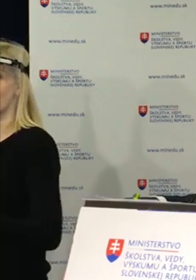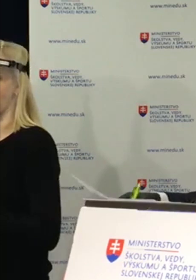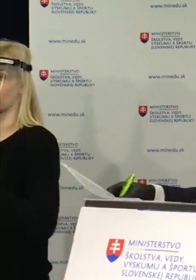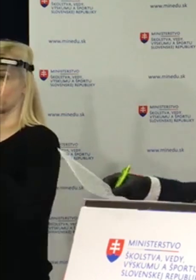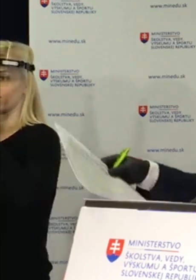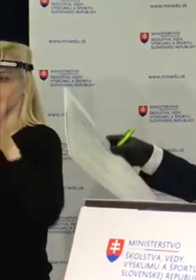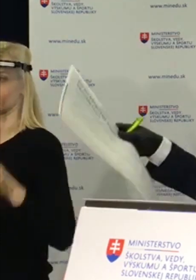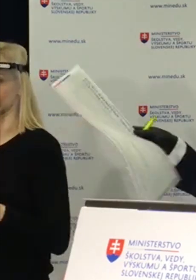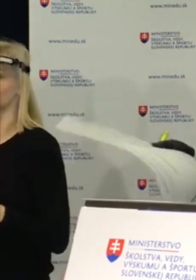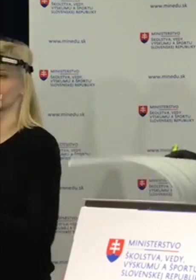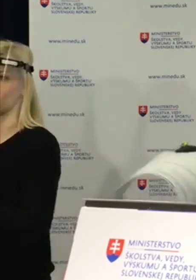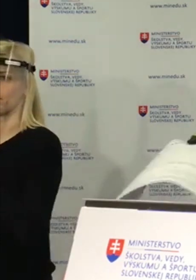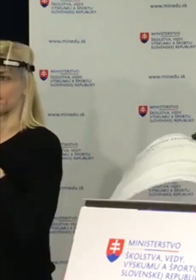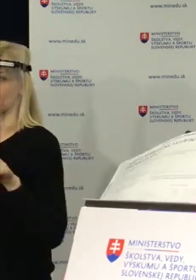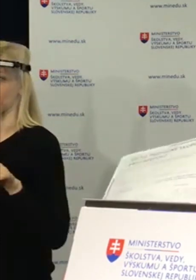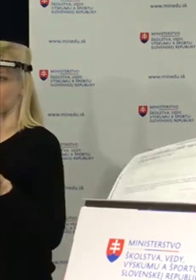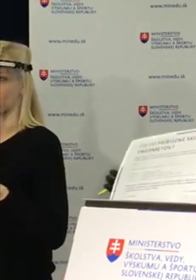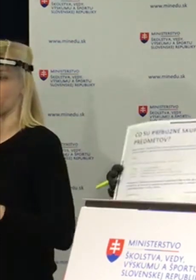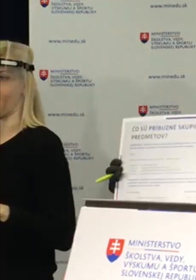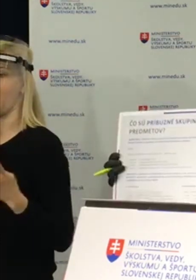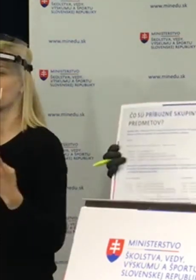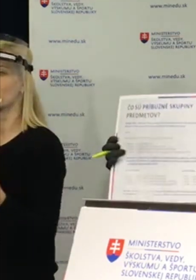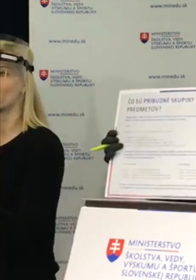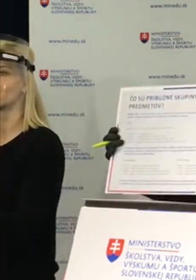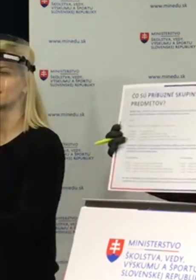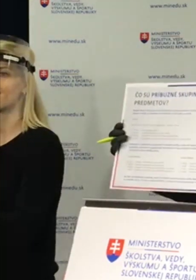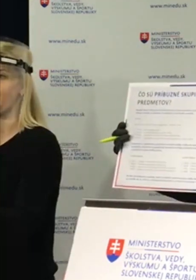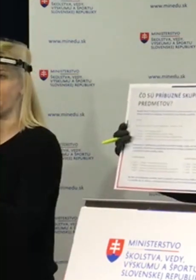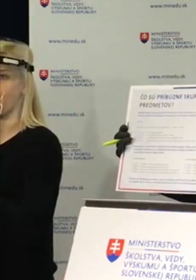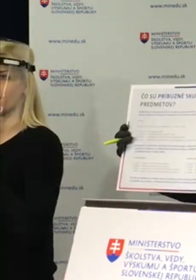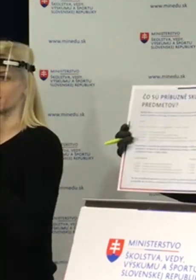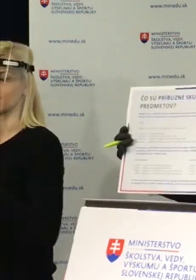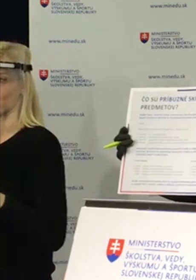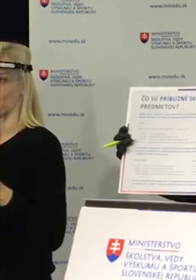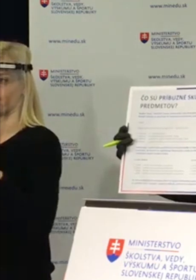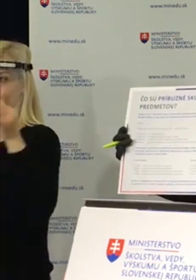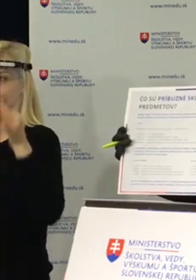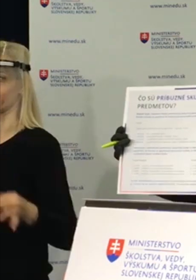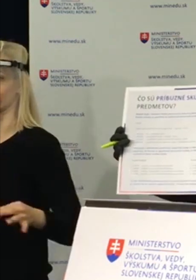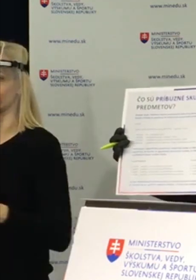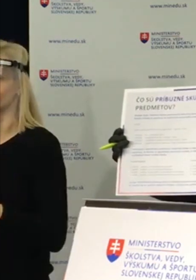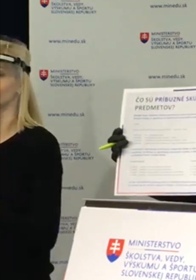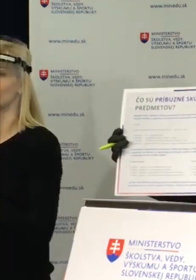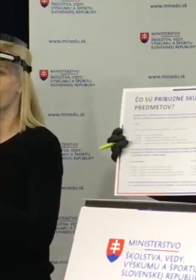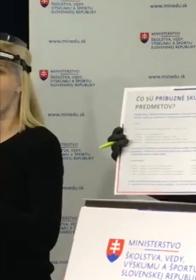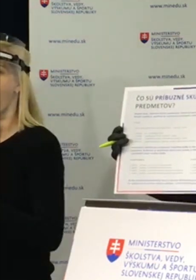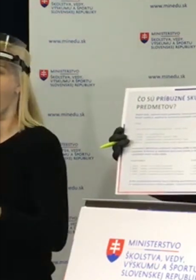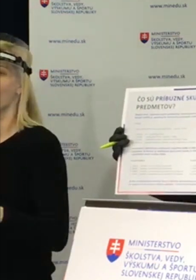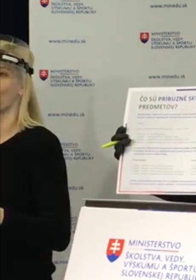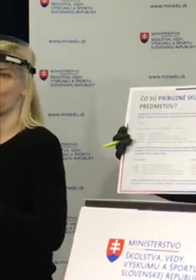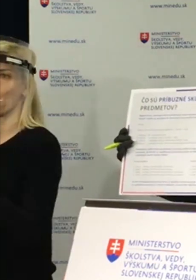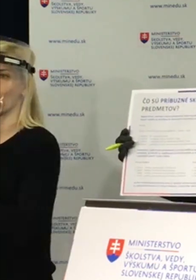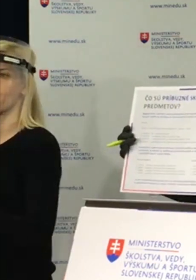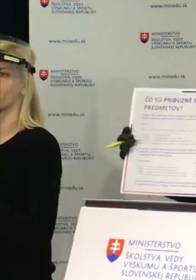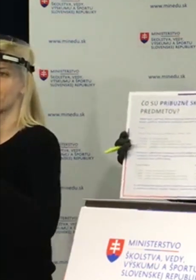opäť na webovej stránke bude vytvorený takýto dokument, kde si budú môcť pozrieť, ako bude prebiehať ten